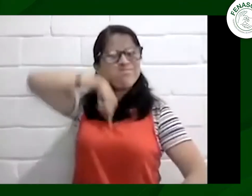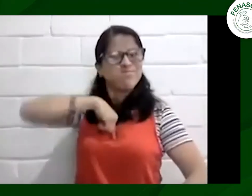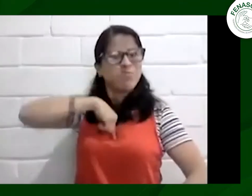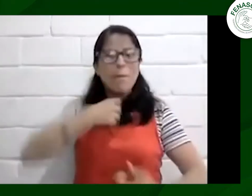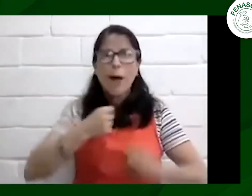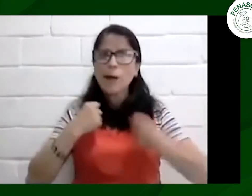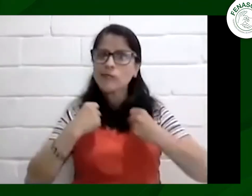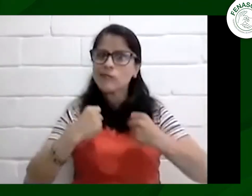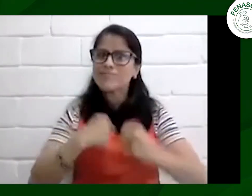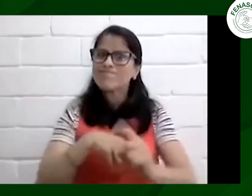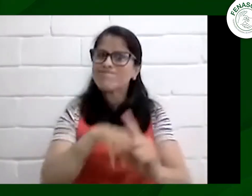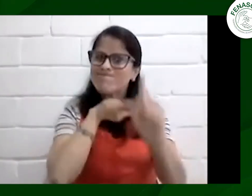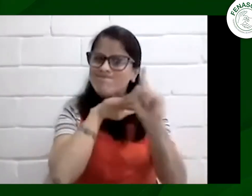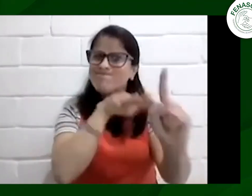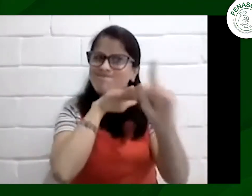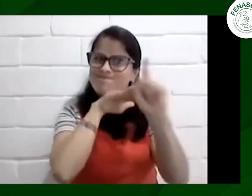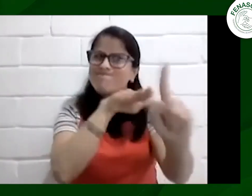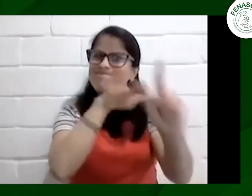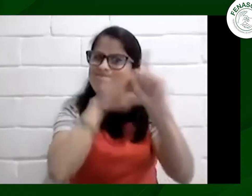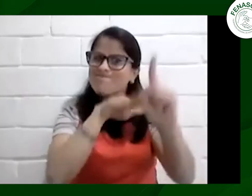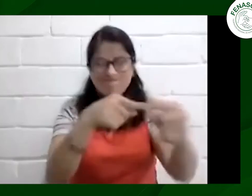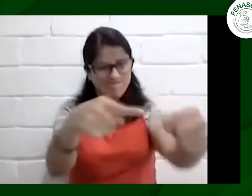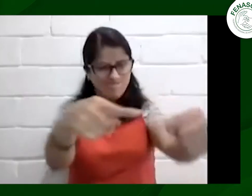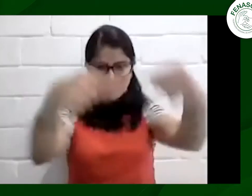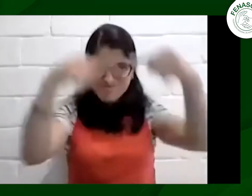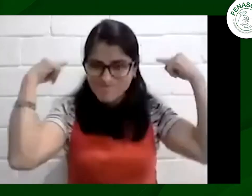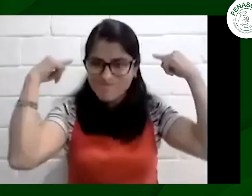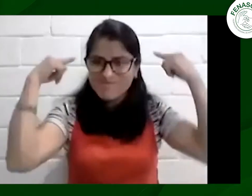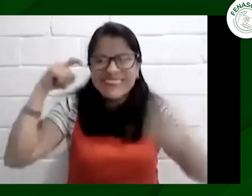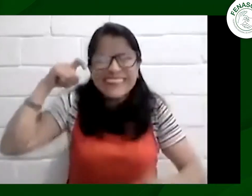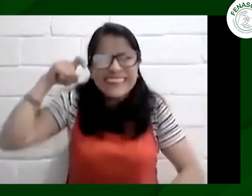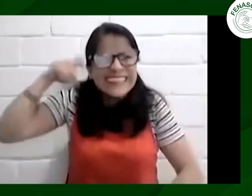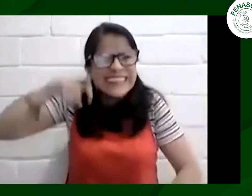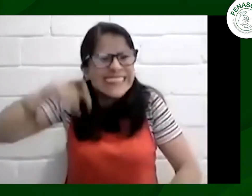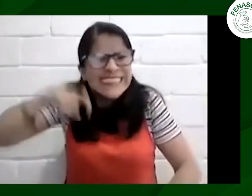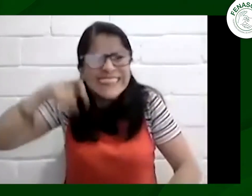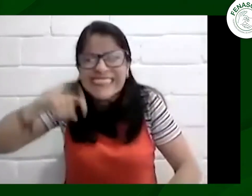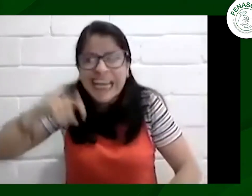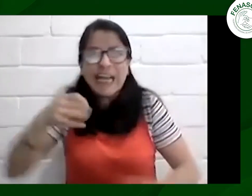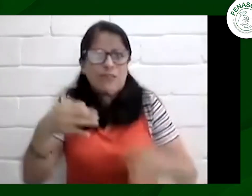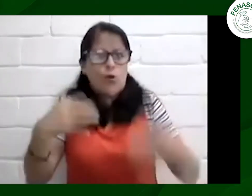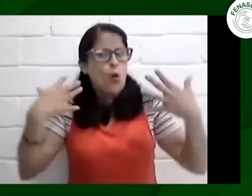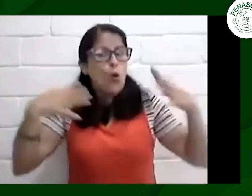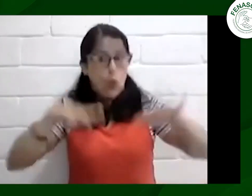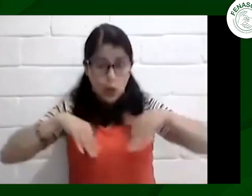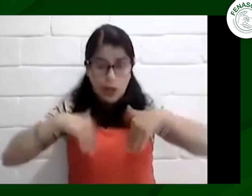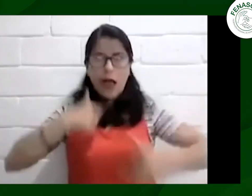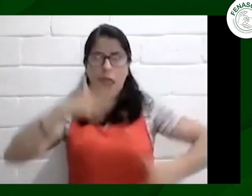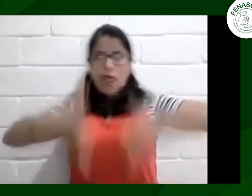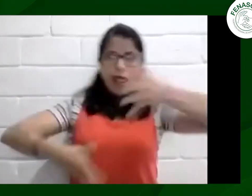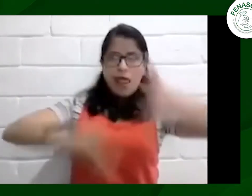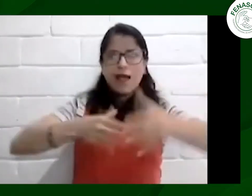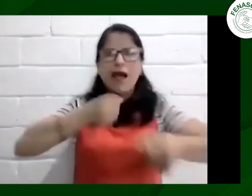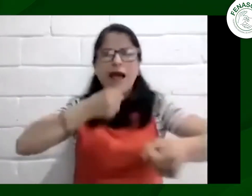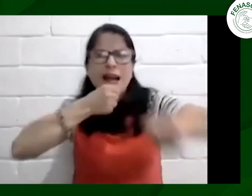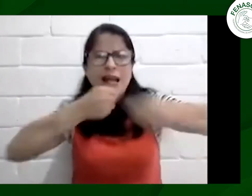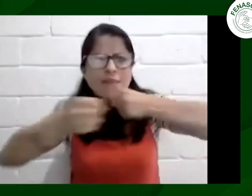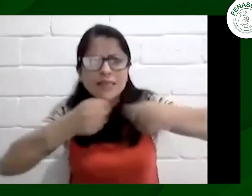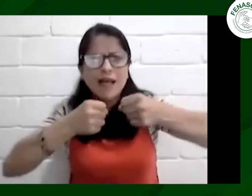fue toda la jornada fue agotador y requirió de mucha fuerza y voluntad por parte de nosotros para poder